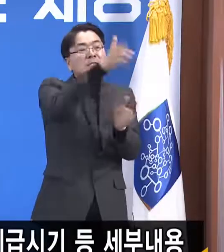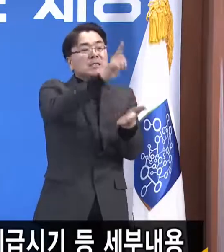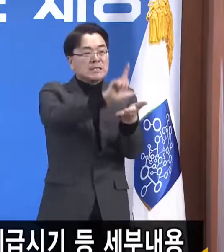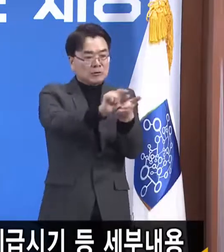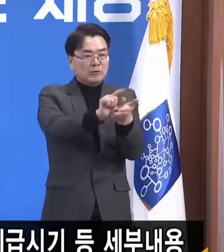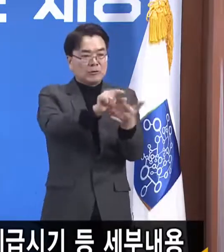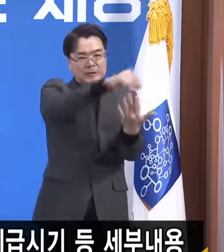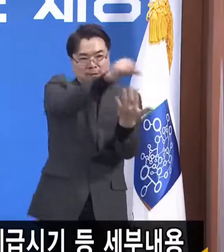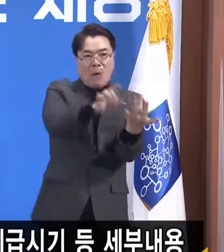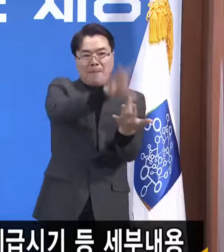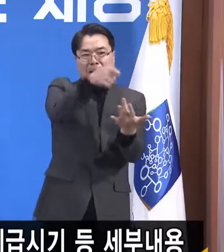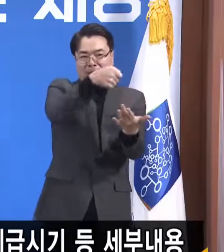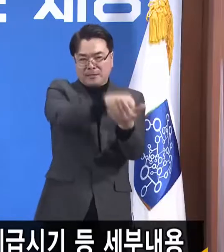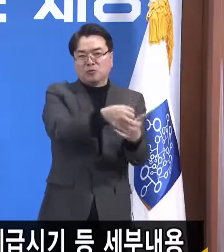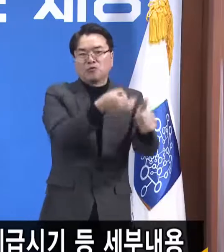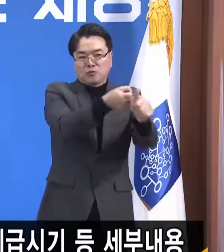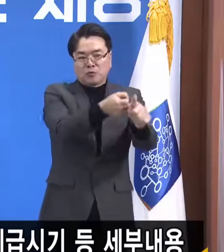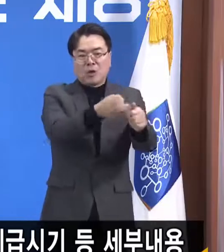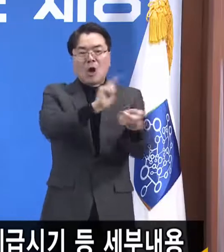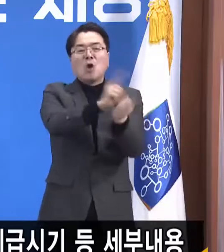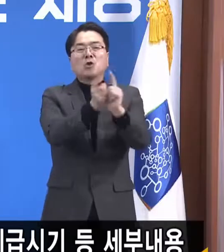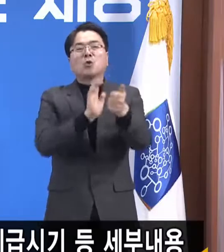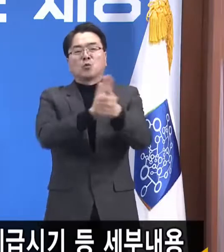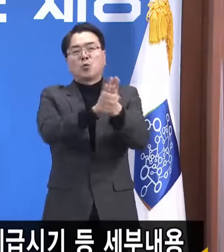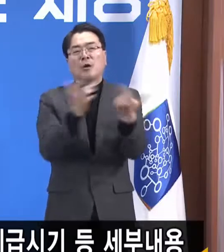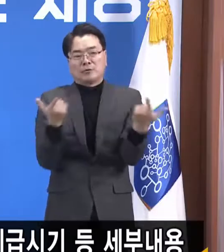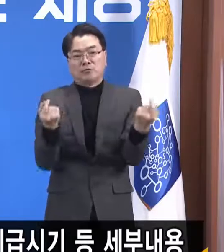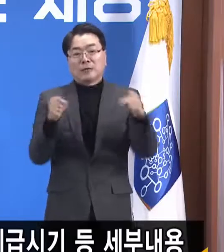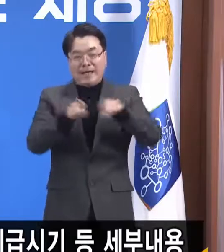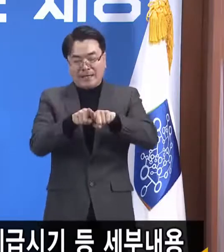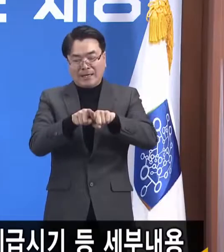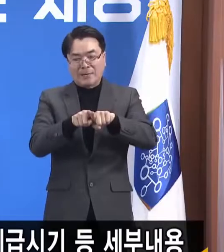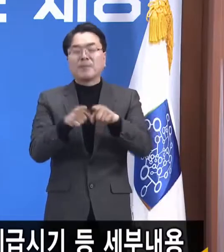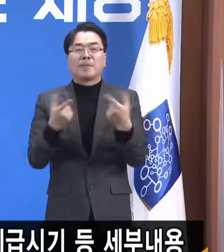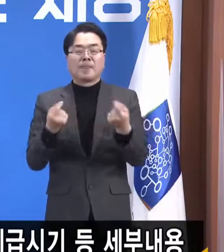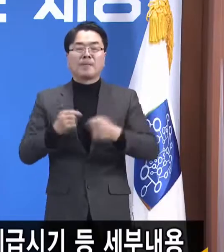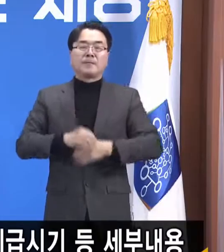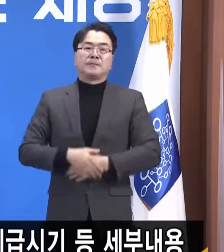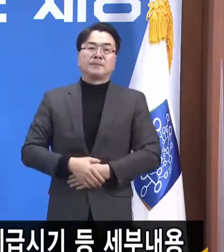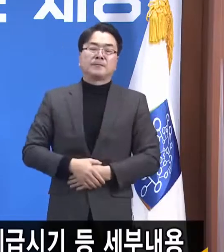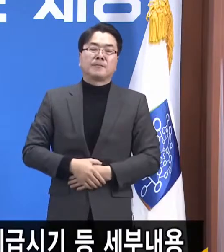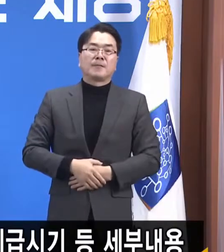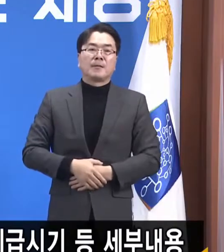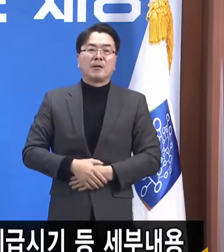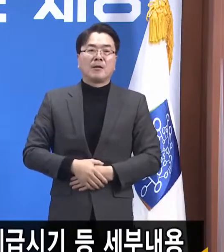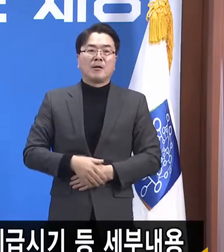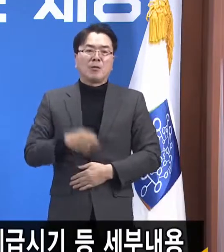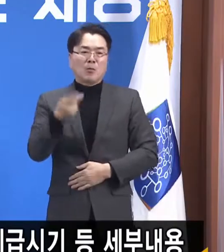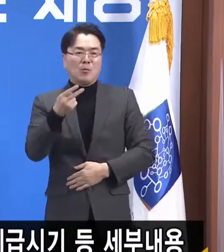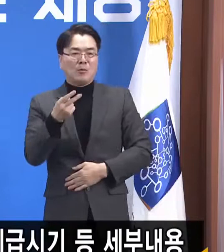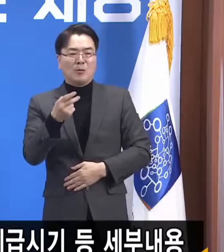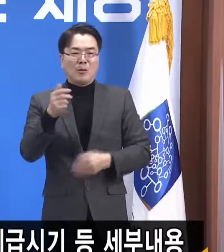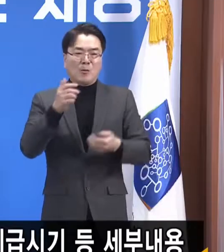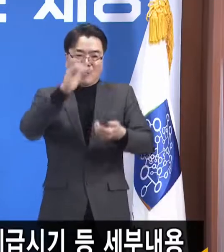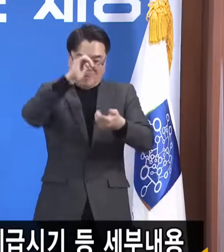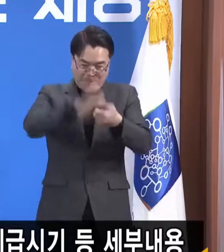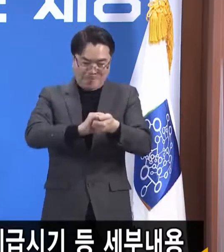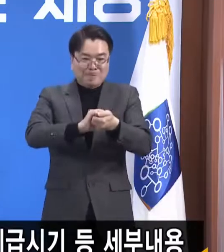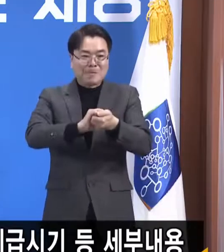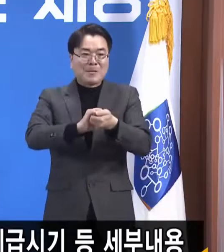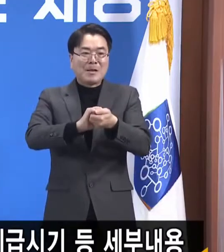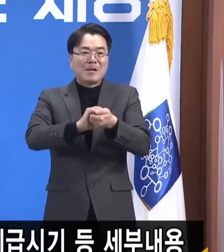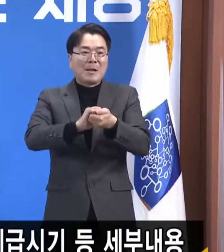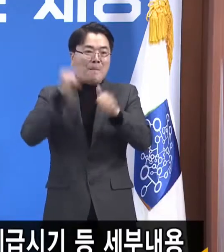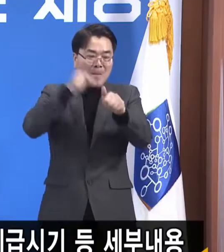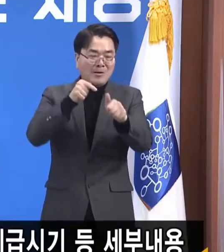서로 협의를 했습니다. 다만 또 그렇다고 해서 이게 규제사항은 아니고 자율적으로 판단하는